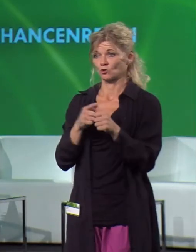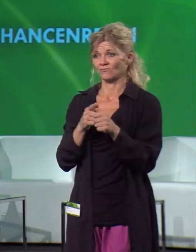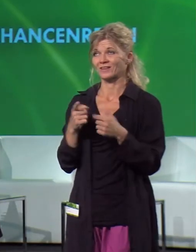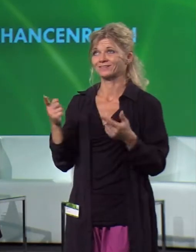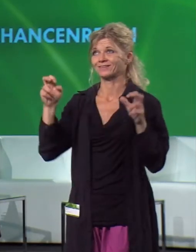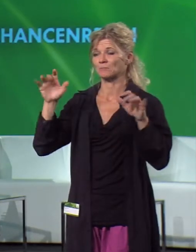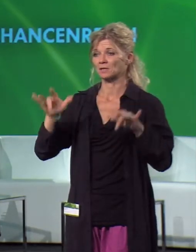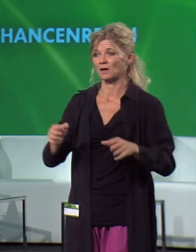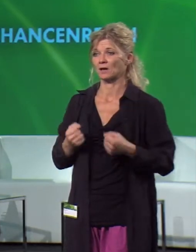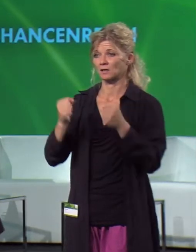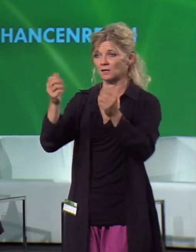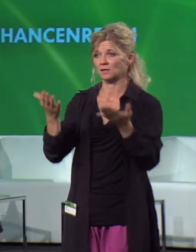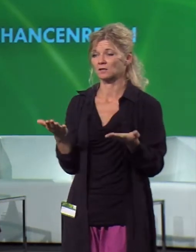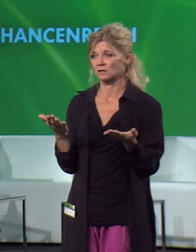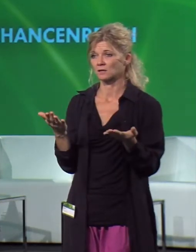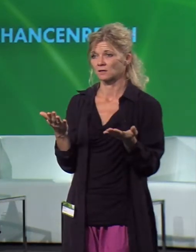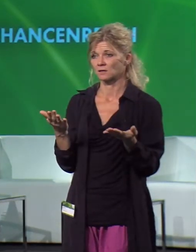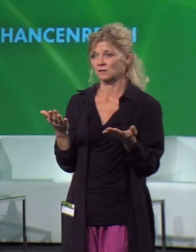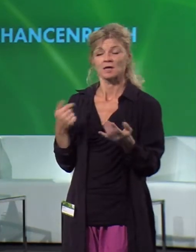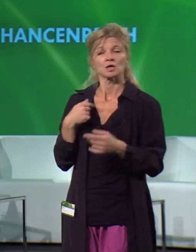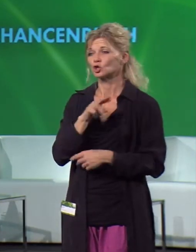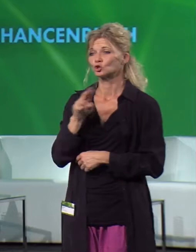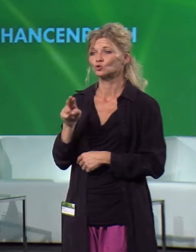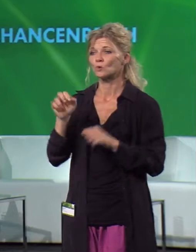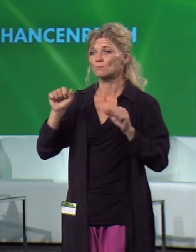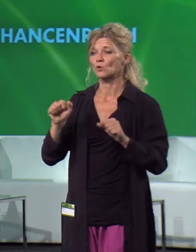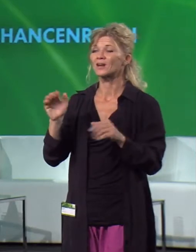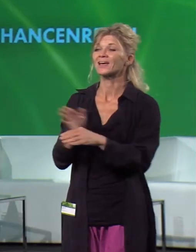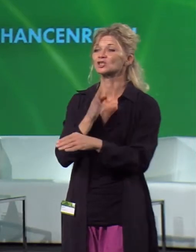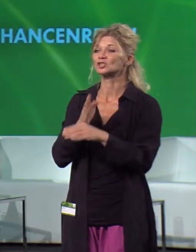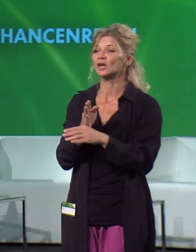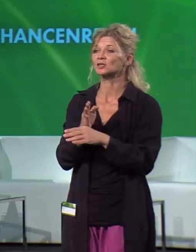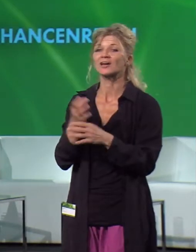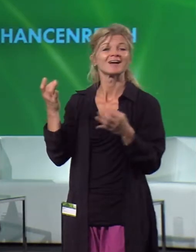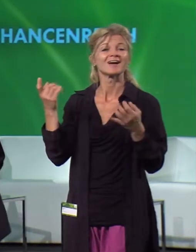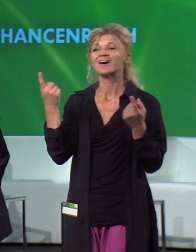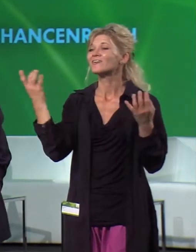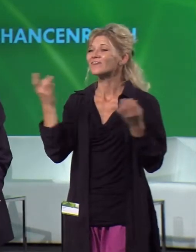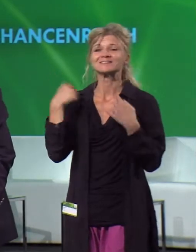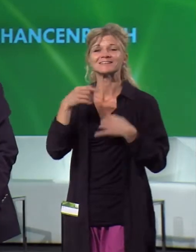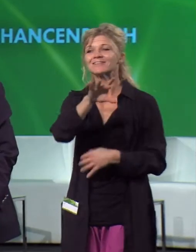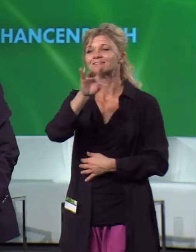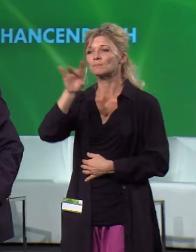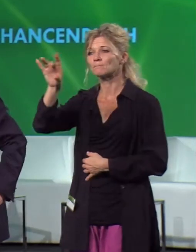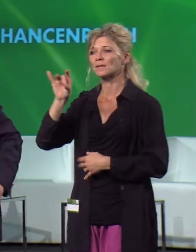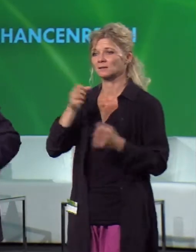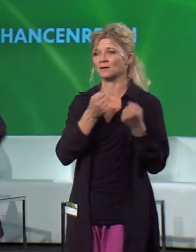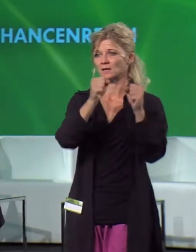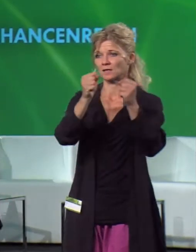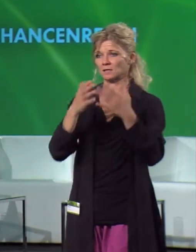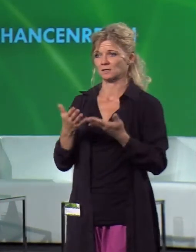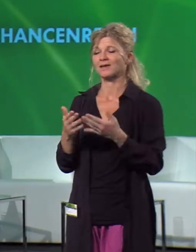ist die Entscheidung über die Energiequelle selbst, solange man die Wahlmöglichkeit hat. Nach der Entscheidung über die Energiequelle